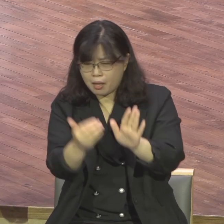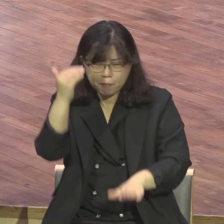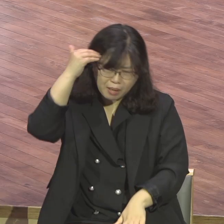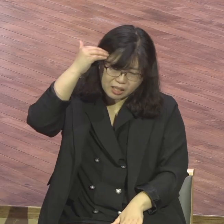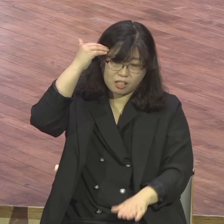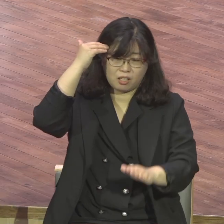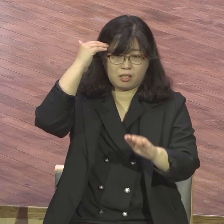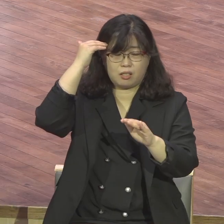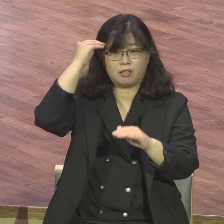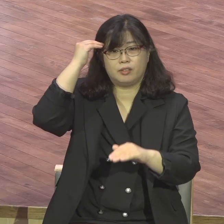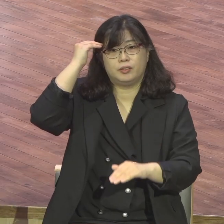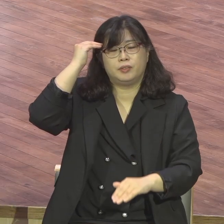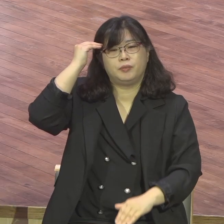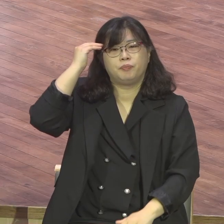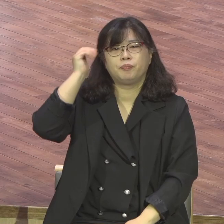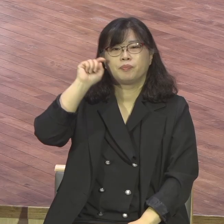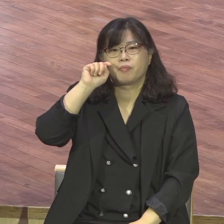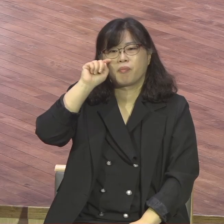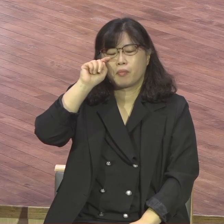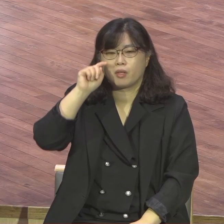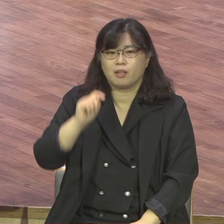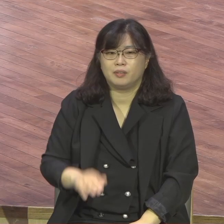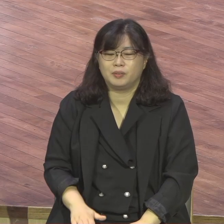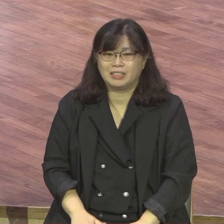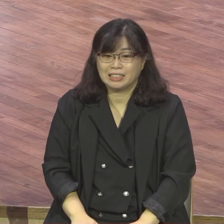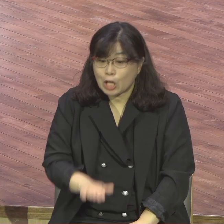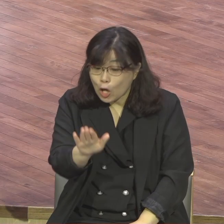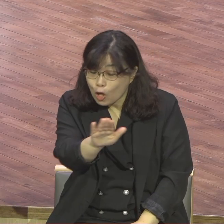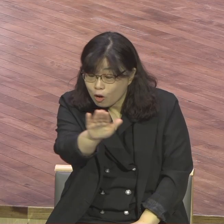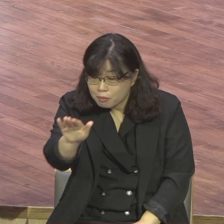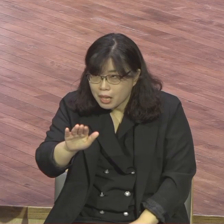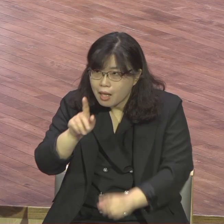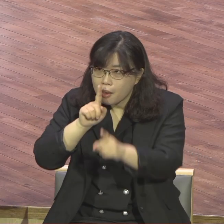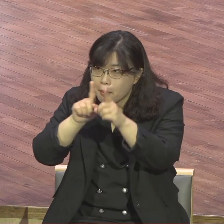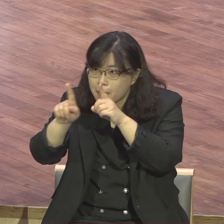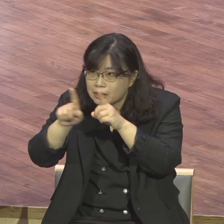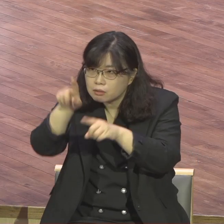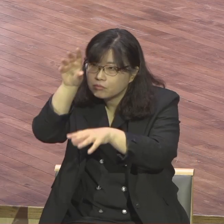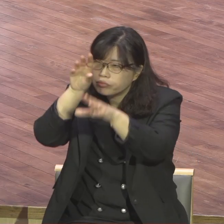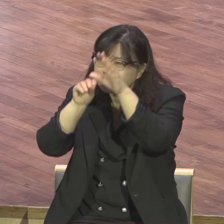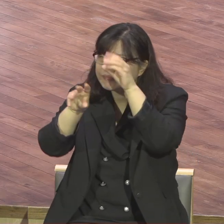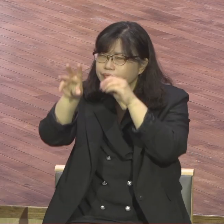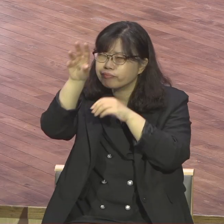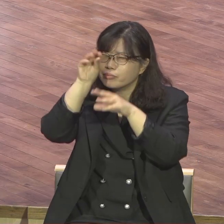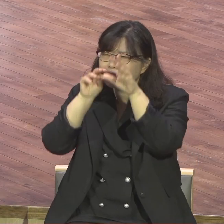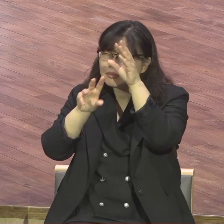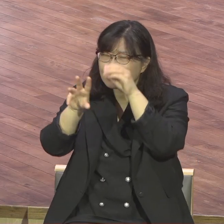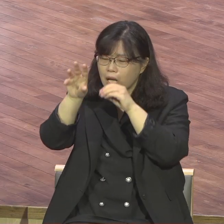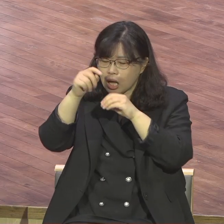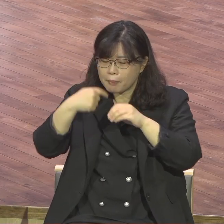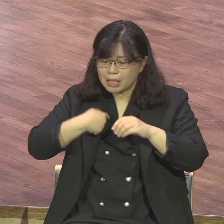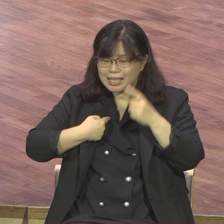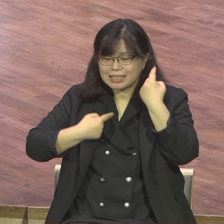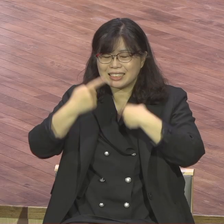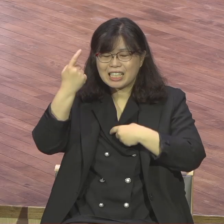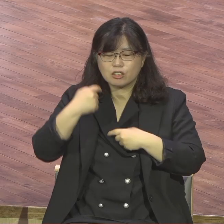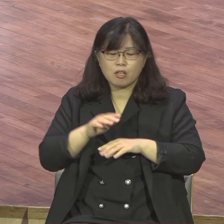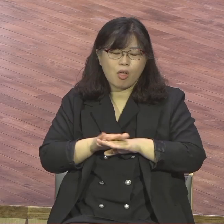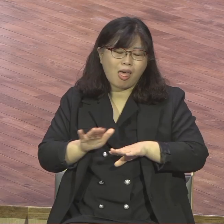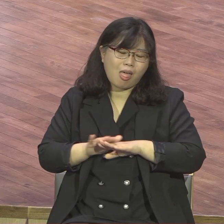강단 말씀을 통해서요 여러분의 마음과 생각을 계속 치유받으시 바랍니다 고집혀지 마세요 주장하지 마세요